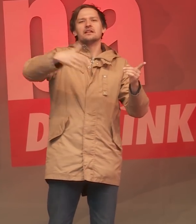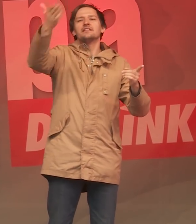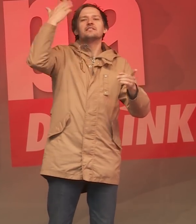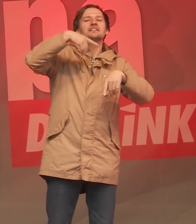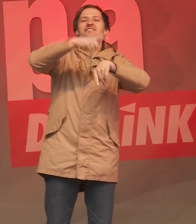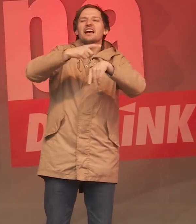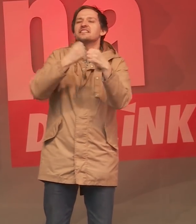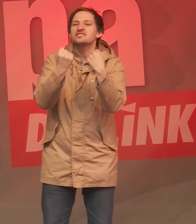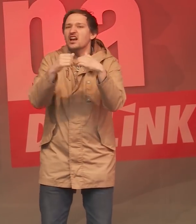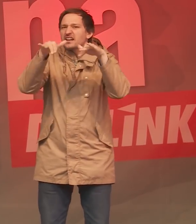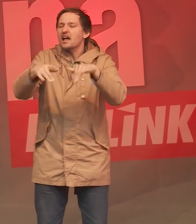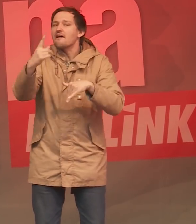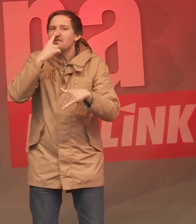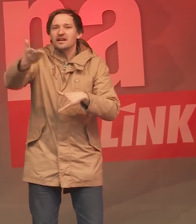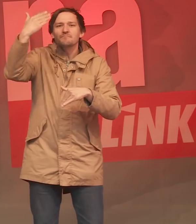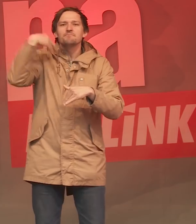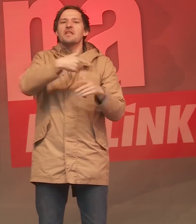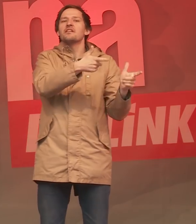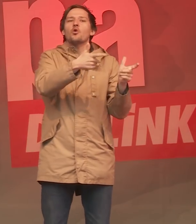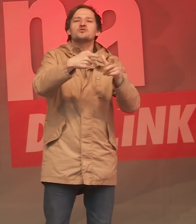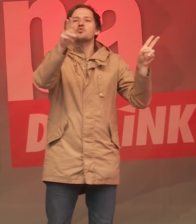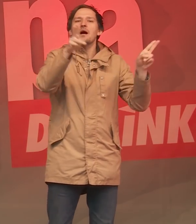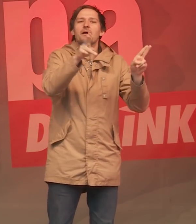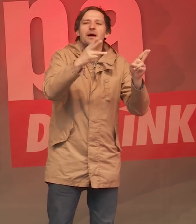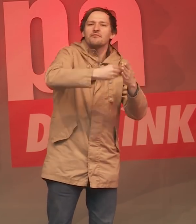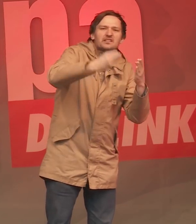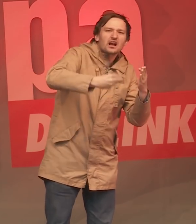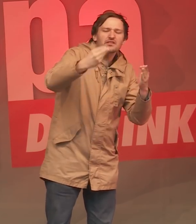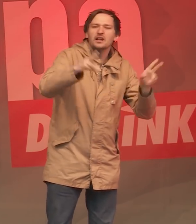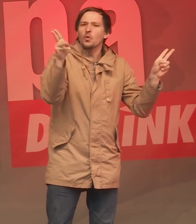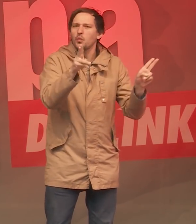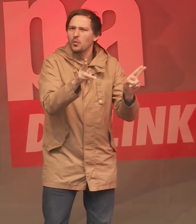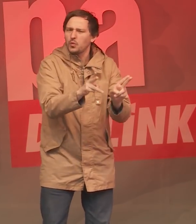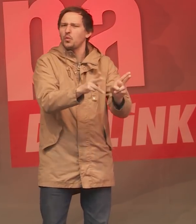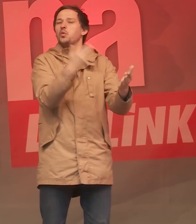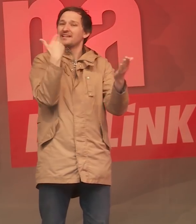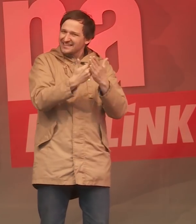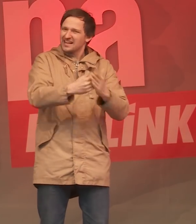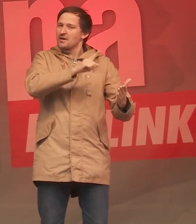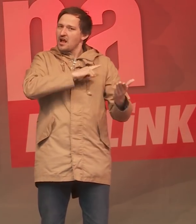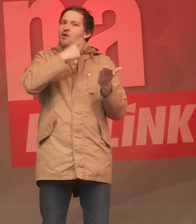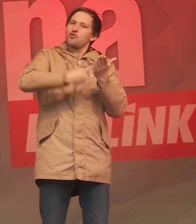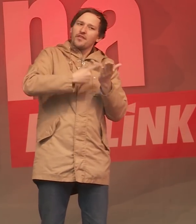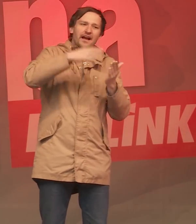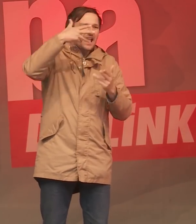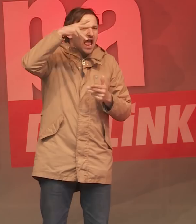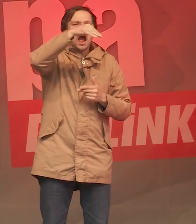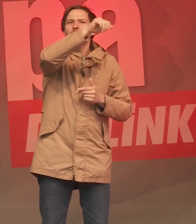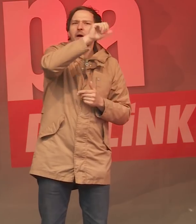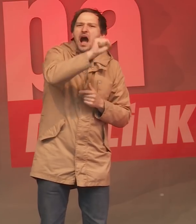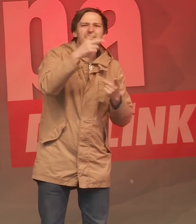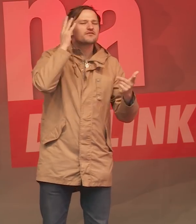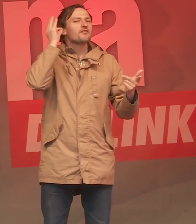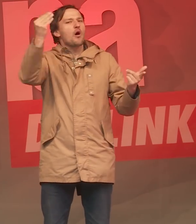waren, waren die Zeiten, in denen Abrüstungsverträge unterschrieben wurden. Ja, deshalb fordere ich Herrn Maas und Frau Merkel auf,